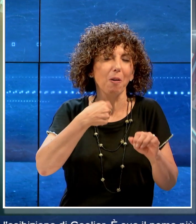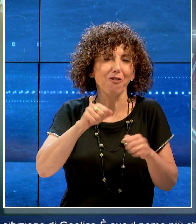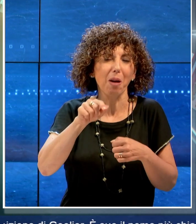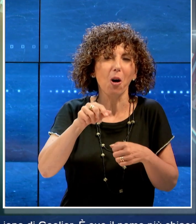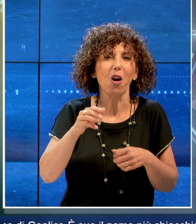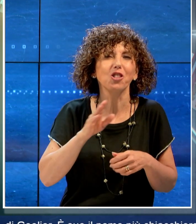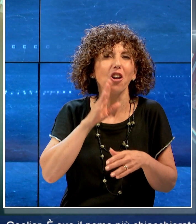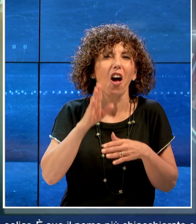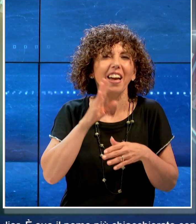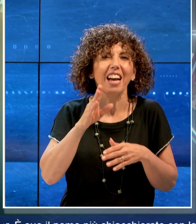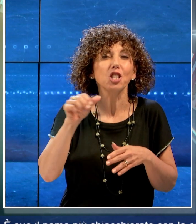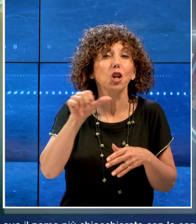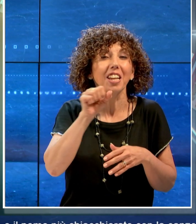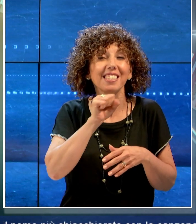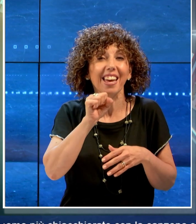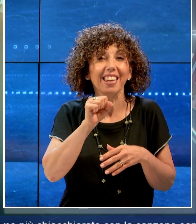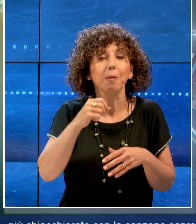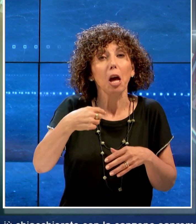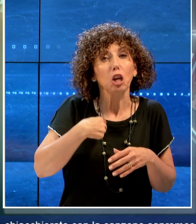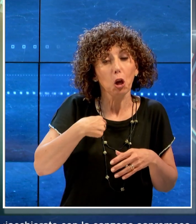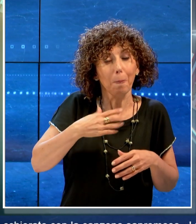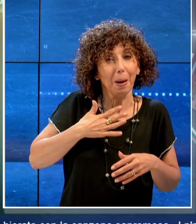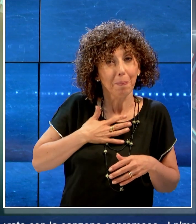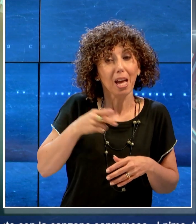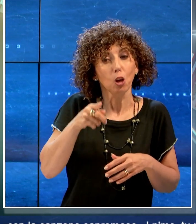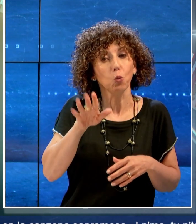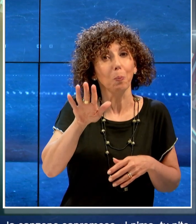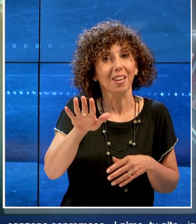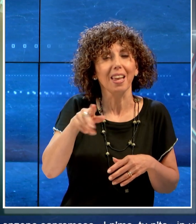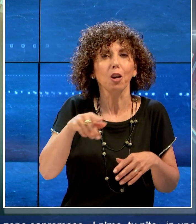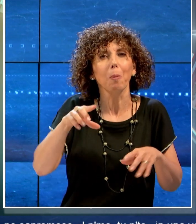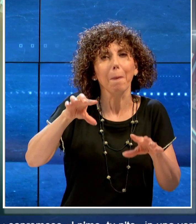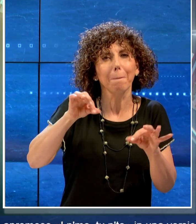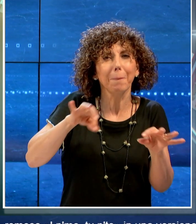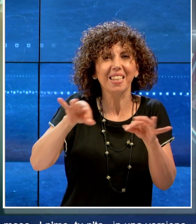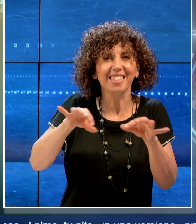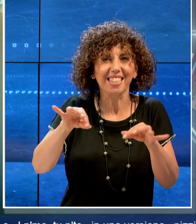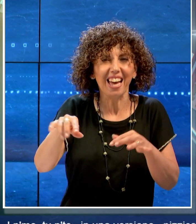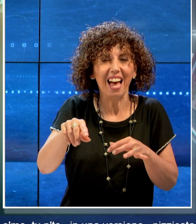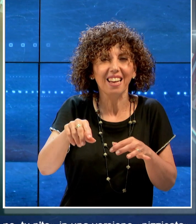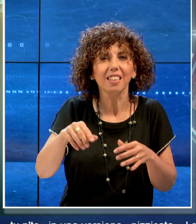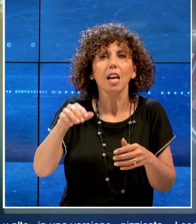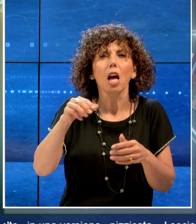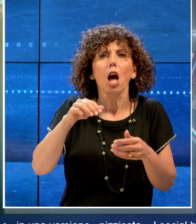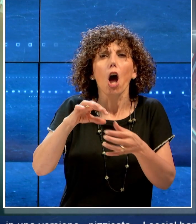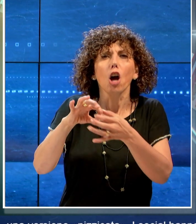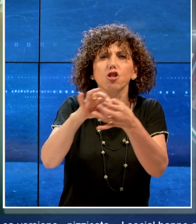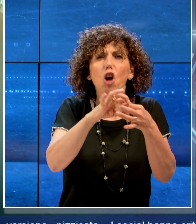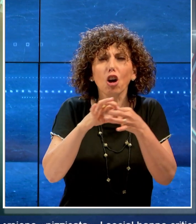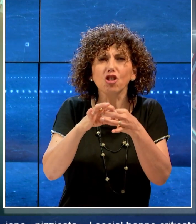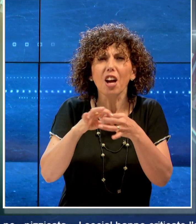canzone sarremese Ipemme Tuppetè, in una versione pizzicata. I social hanno criticato l